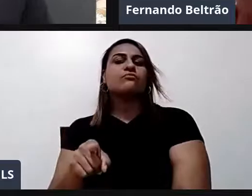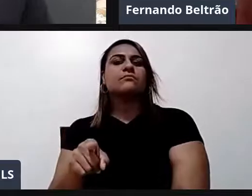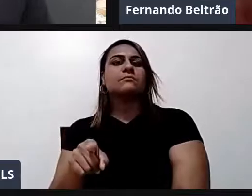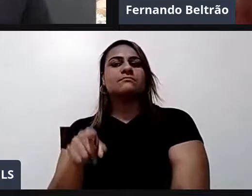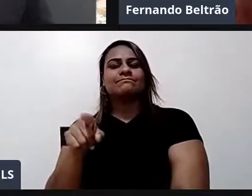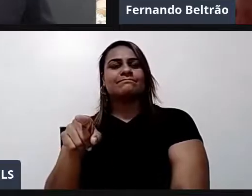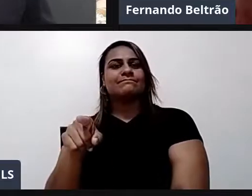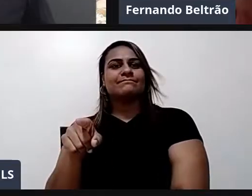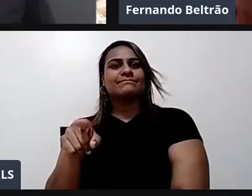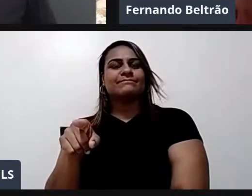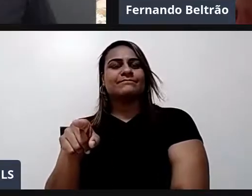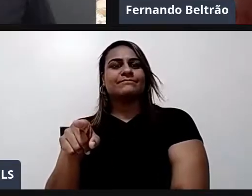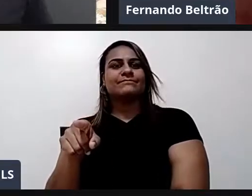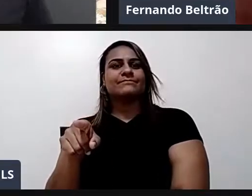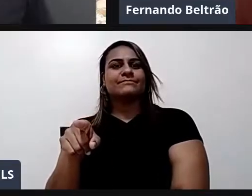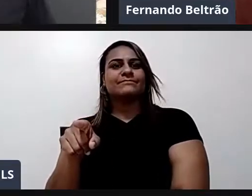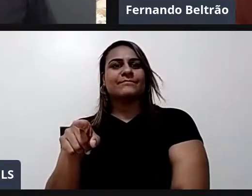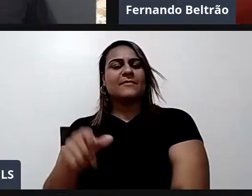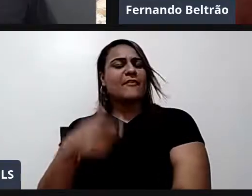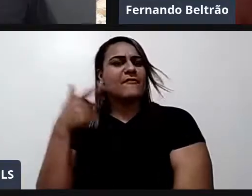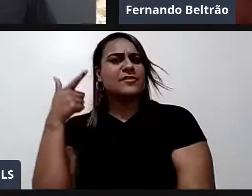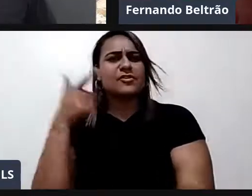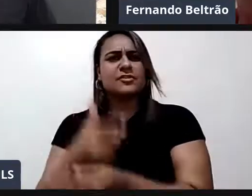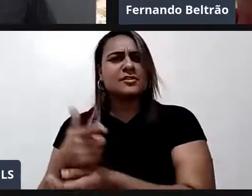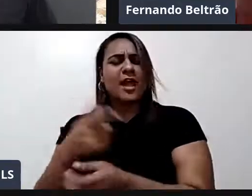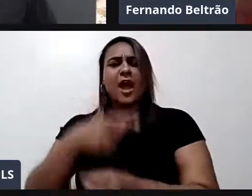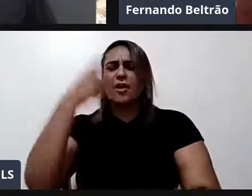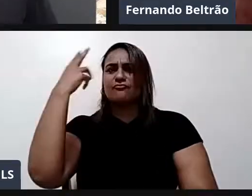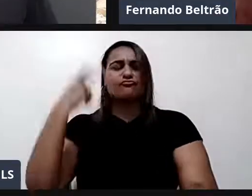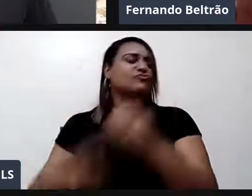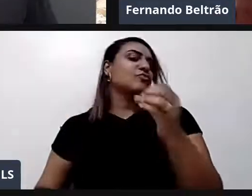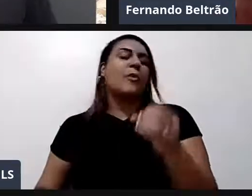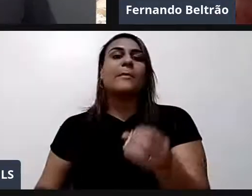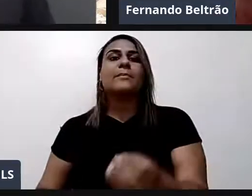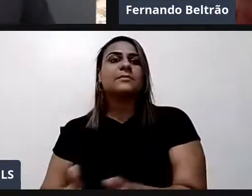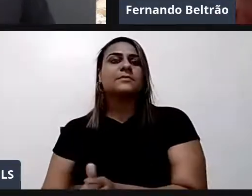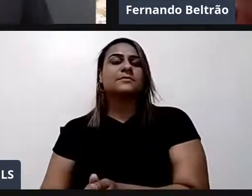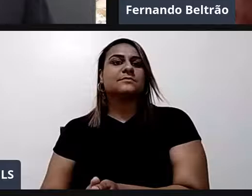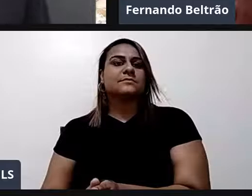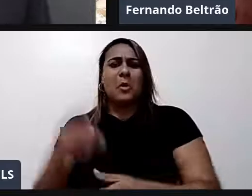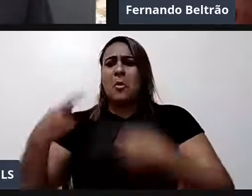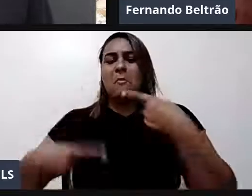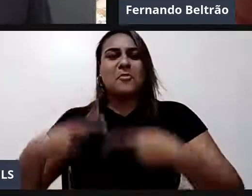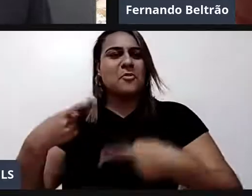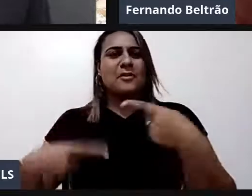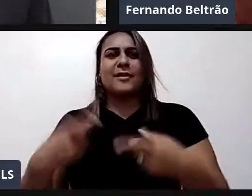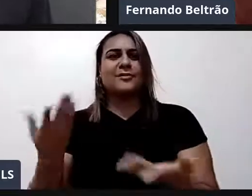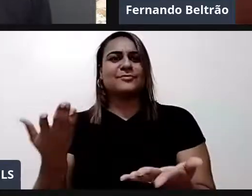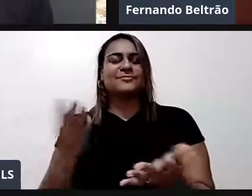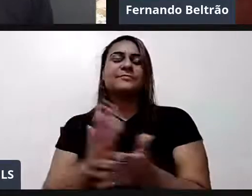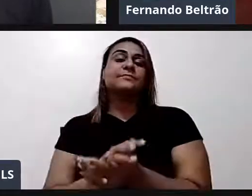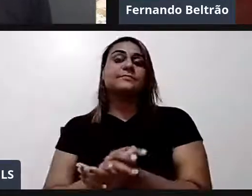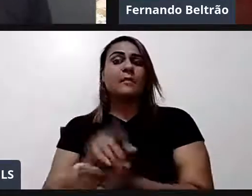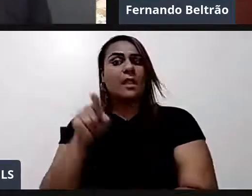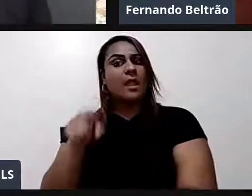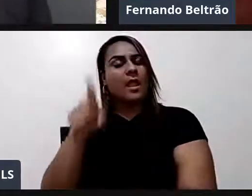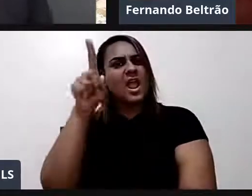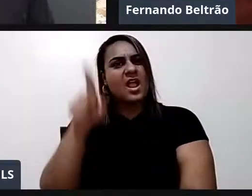Vira assaltante, bandido, estuprador, político. Vira um bocado de coisa ruim junto. Imagine que um virou tudo que não presta,